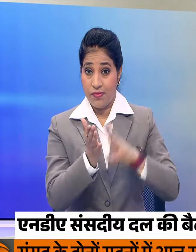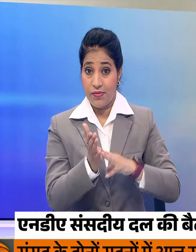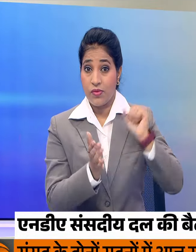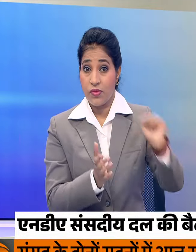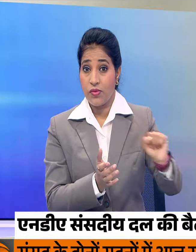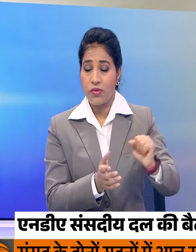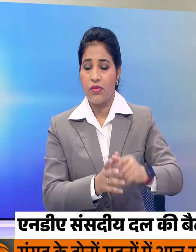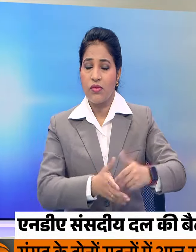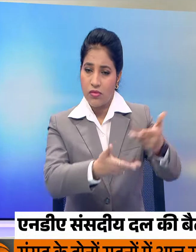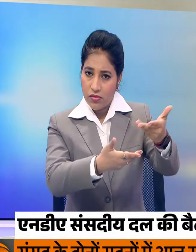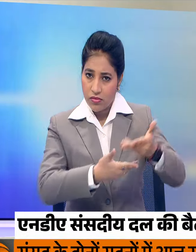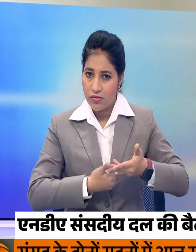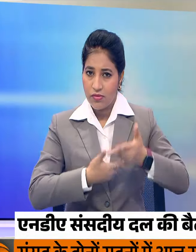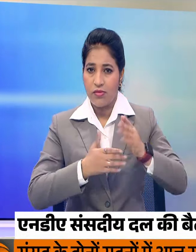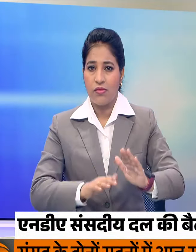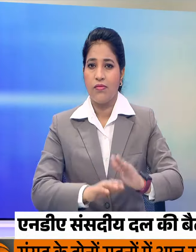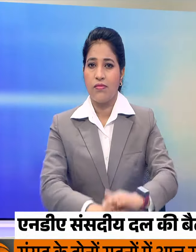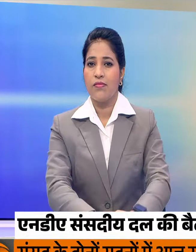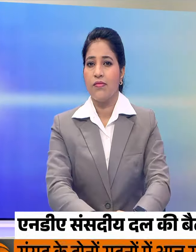किया जाएगा अभिनंद्र